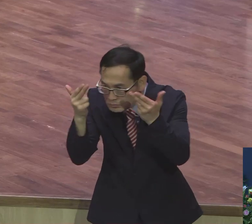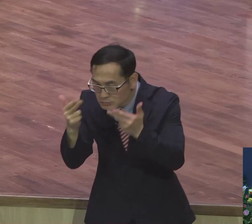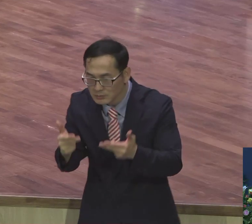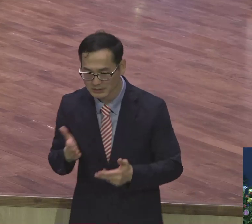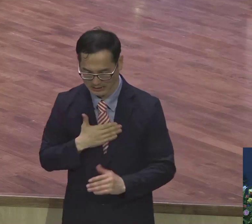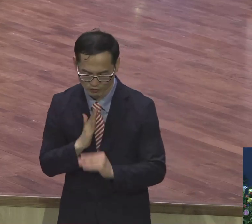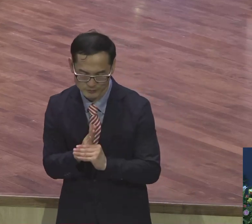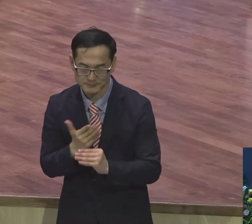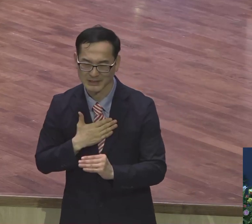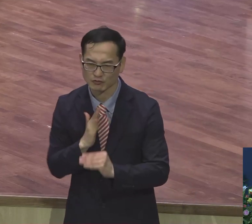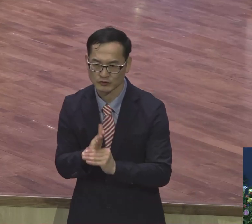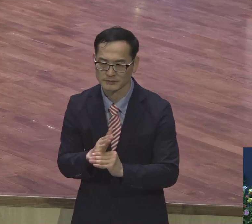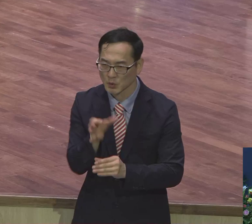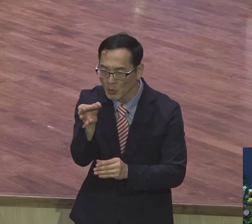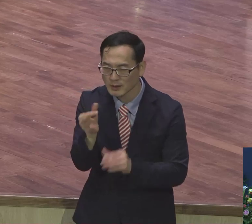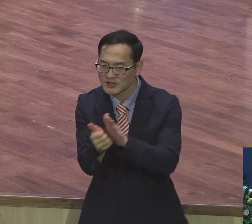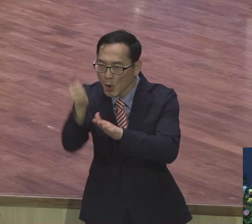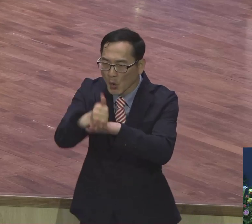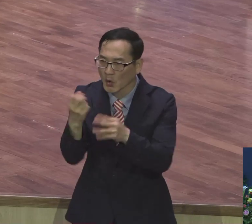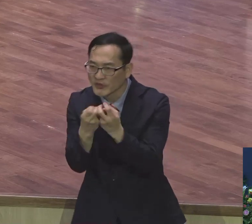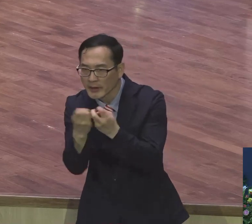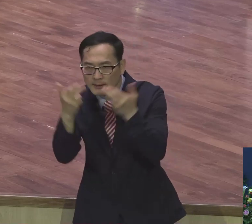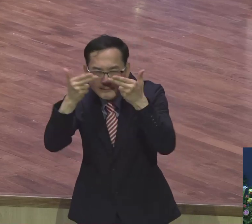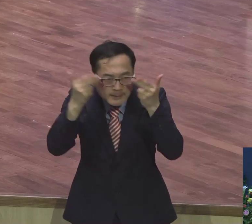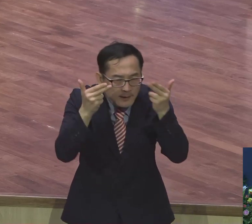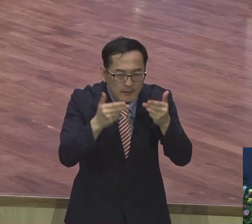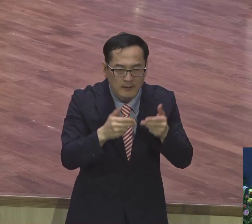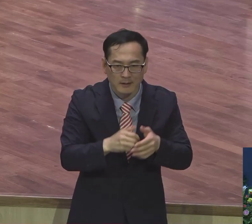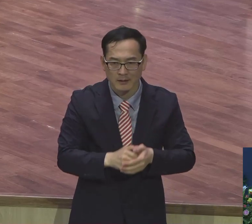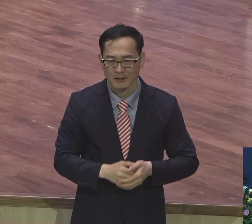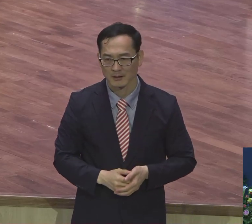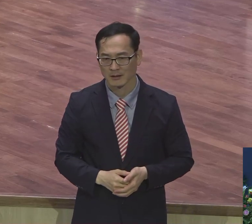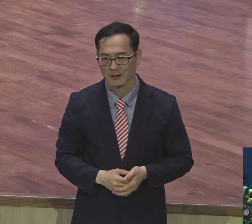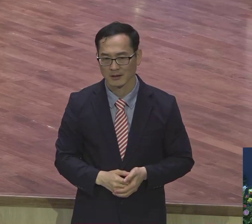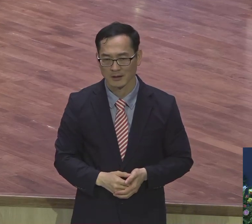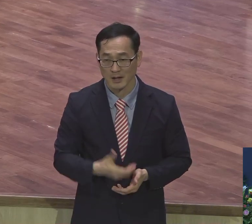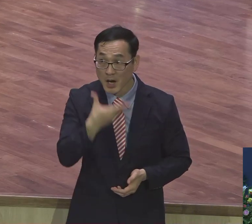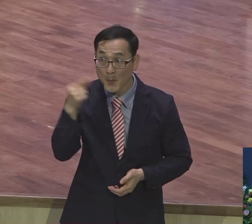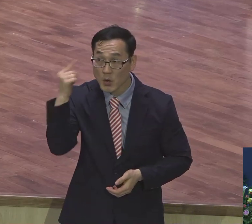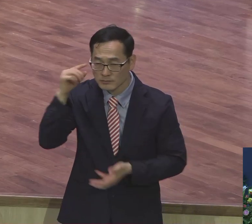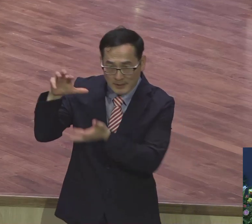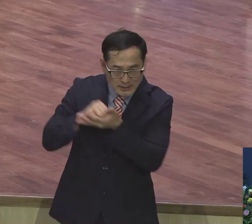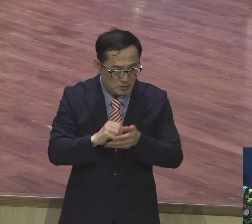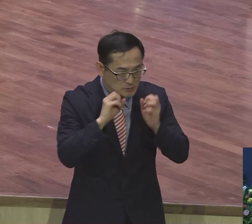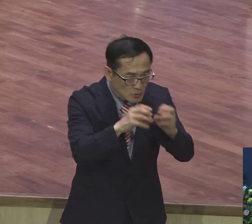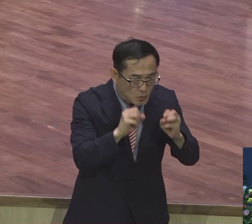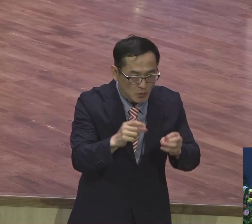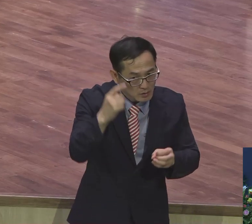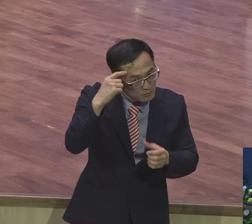세상이 어떻게 하면 좀 출시할까. 성경 운심이야. 구원받아. 복음 가진 하나님이 잡니다.